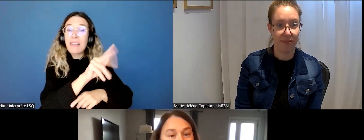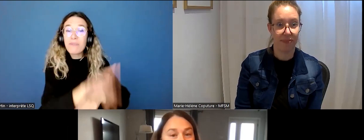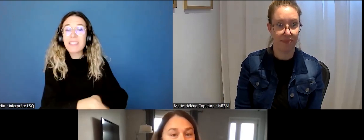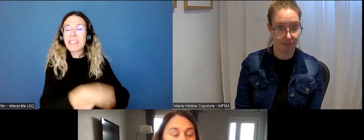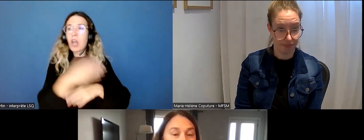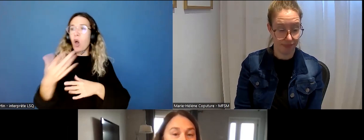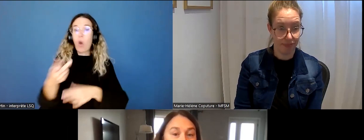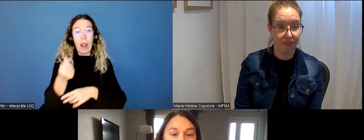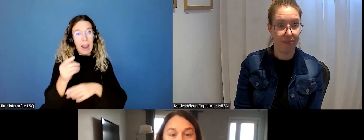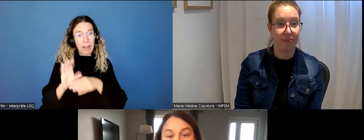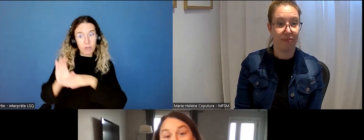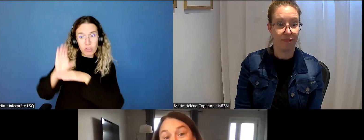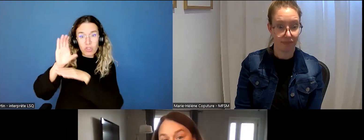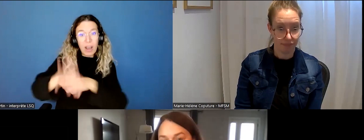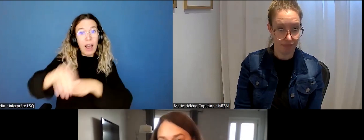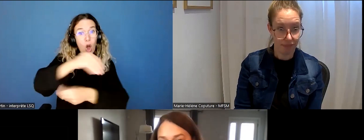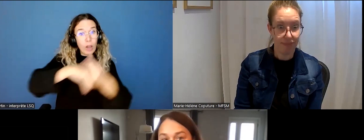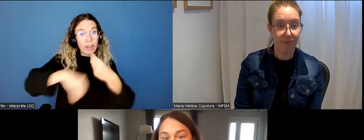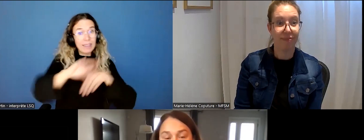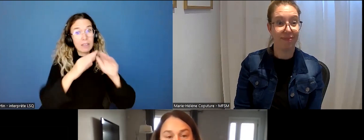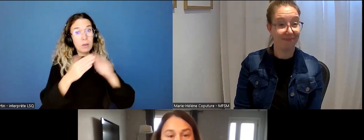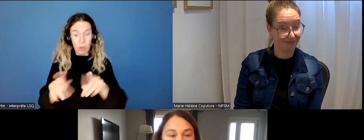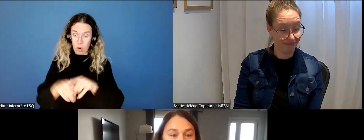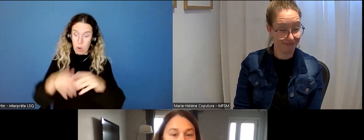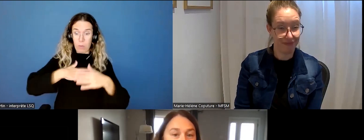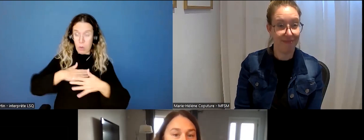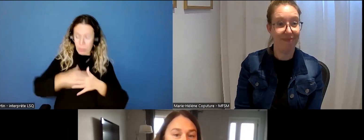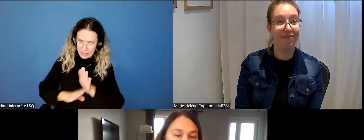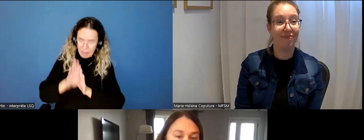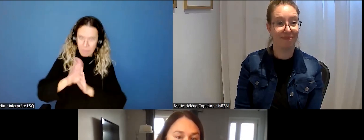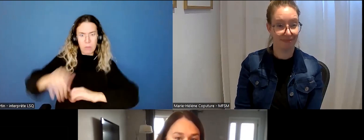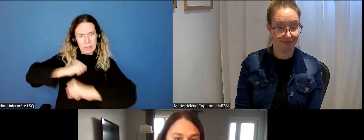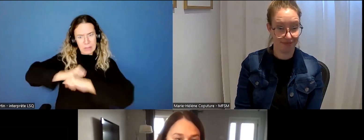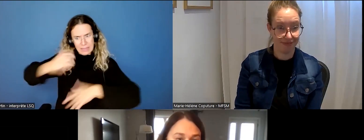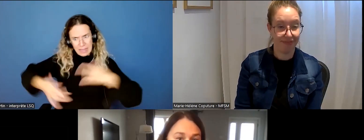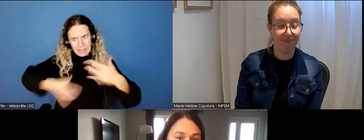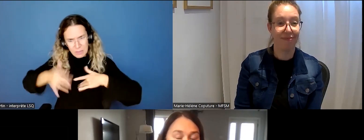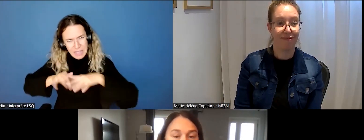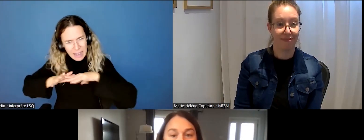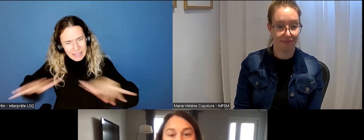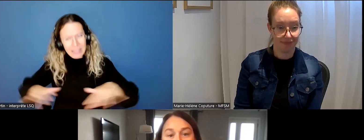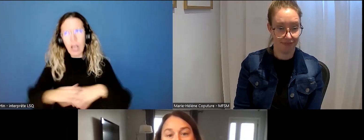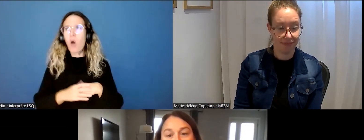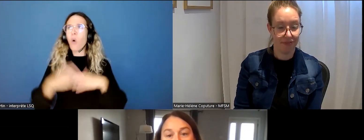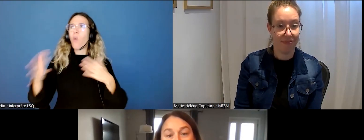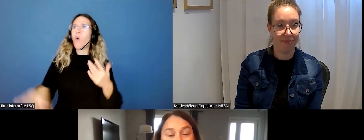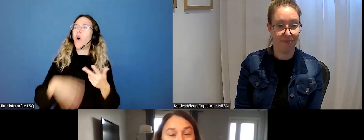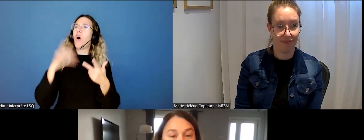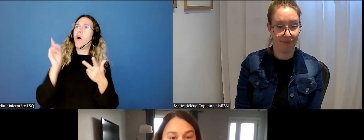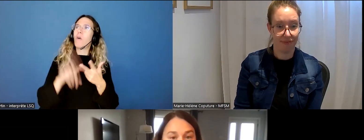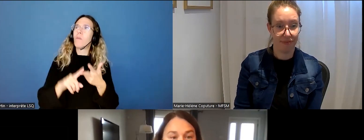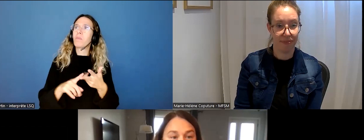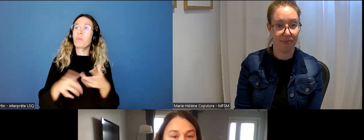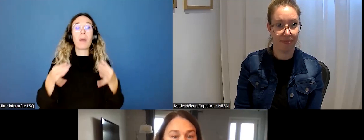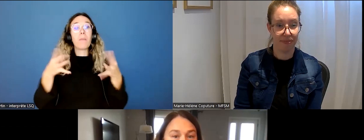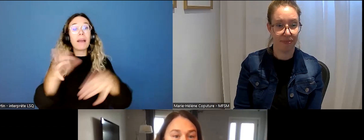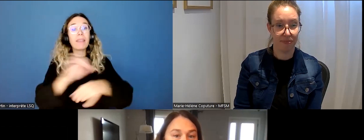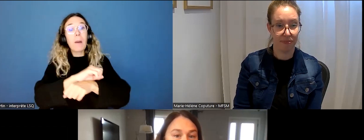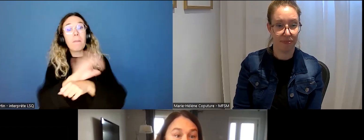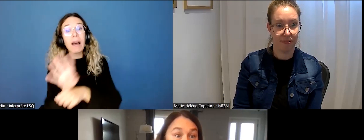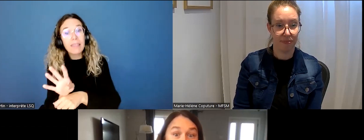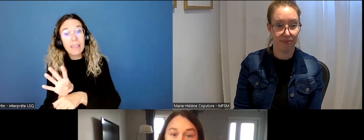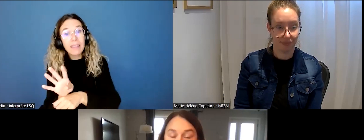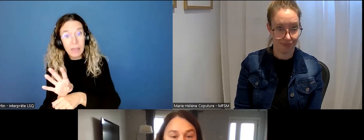eu de l'argent qui a été donné à des organismes comme le nôtre pour développer des campagnes de sensibilisation. Pendant la pandémie,